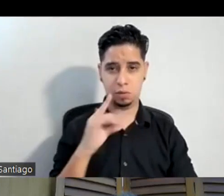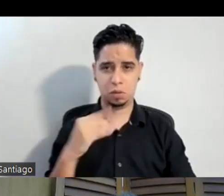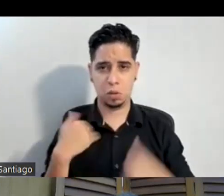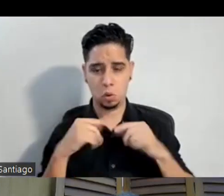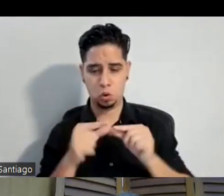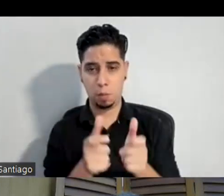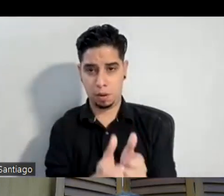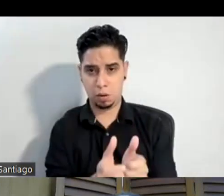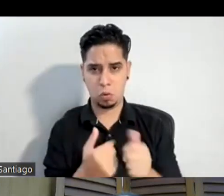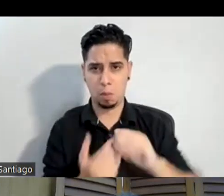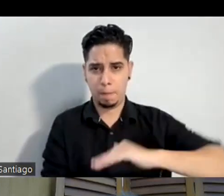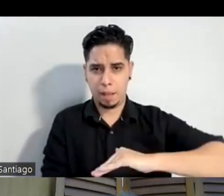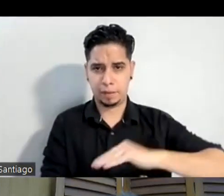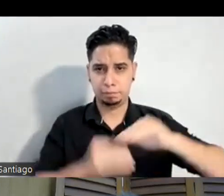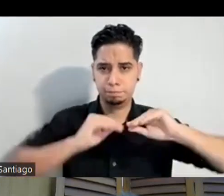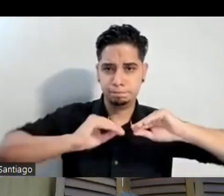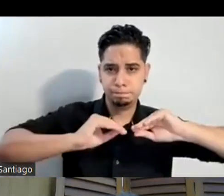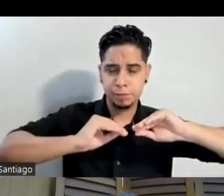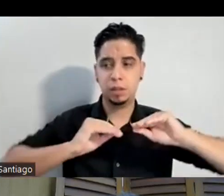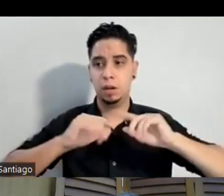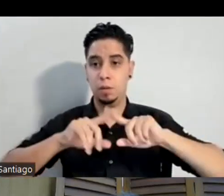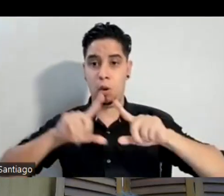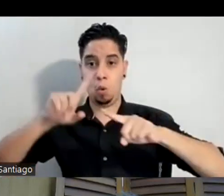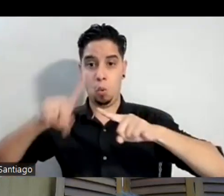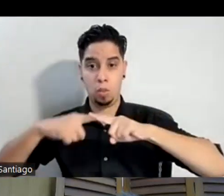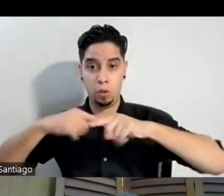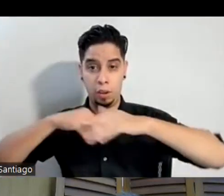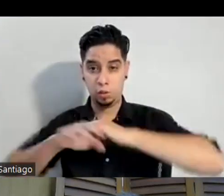clase básica y cuando entro a la universidad de Puerto Rico el recinto de Río Piedra